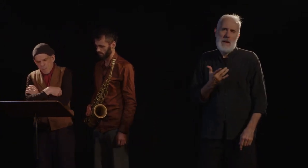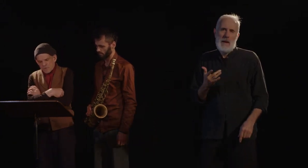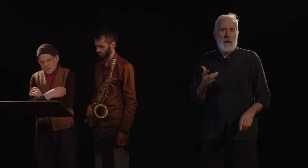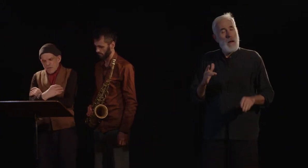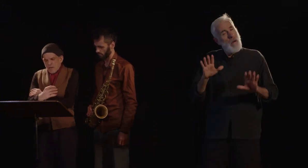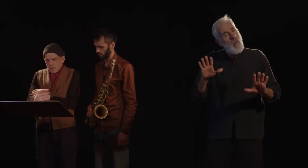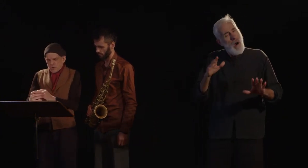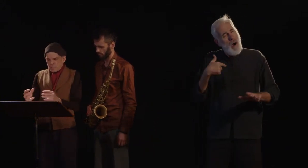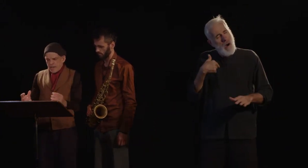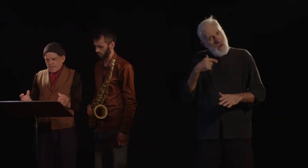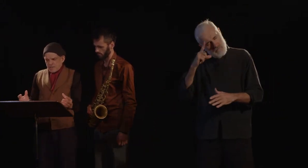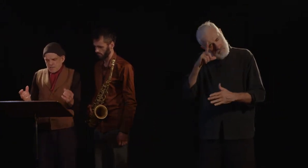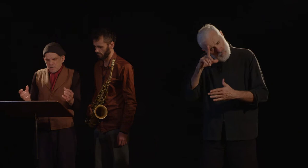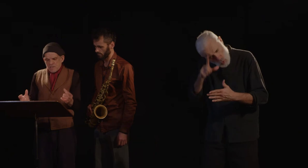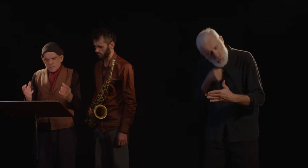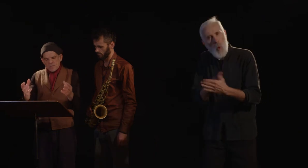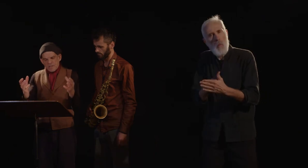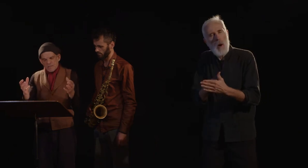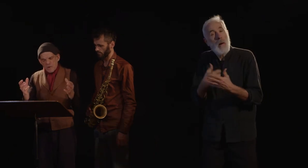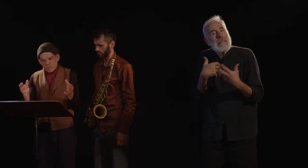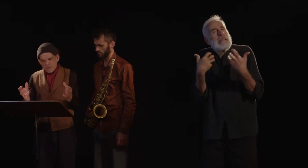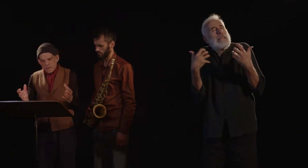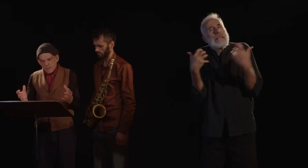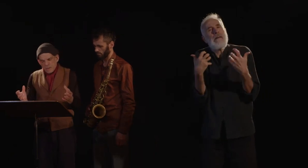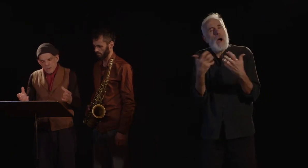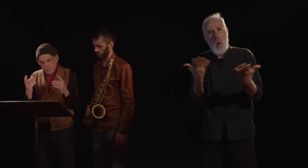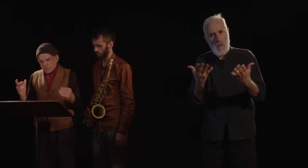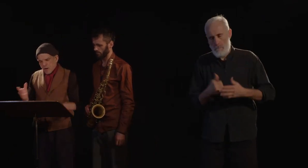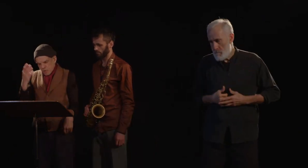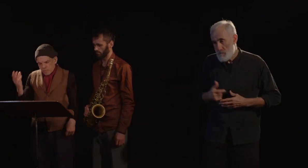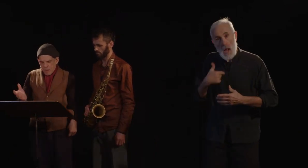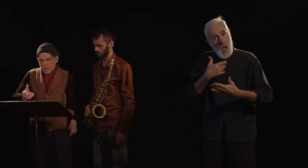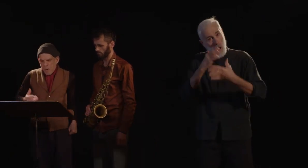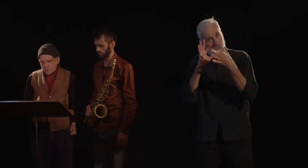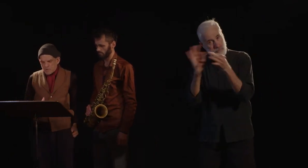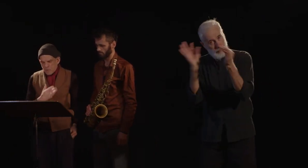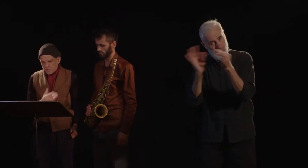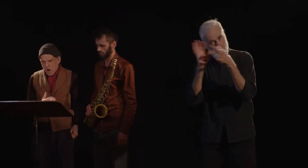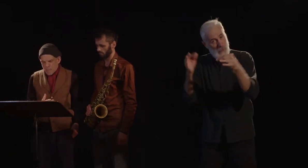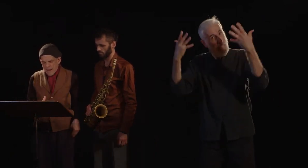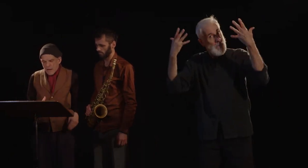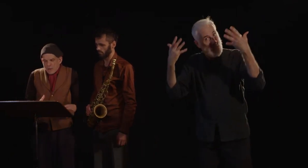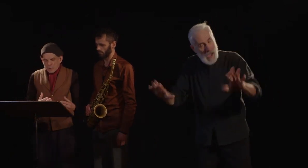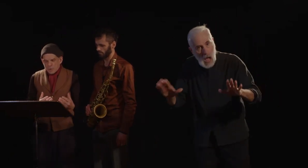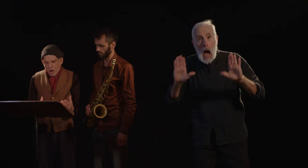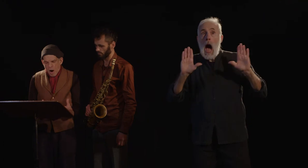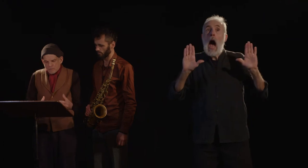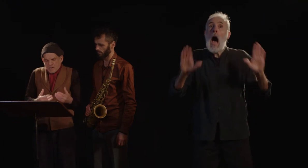pensée, je voudrais qu'ils sortient de cette assemblée et au besoin, j'en ferais la proposition formelle, une grande et